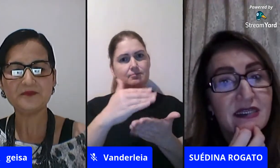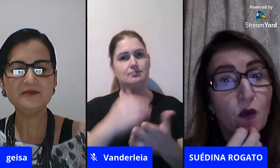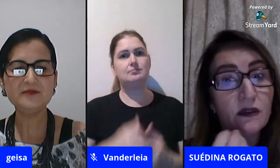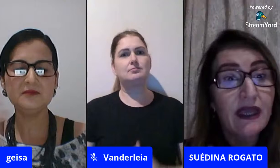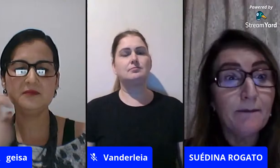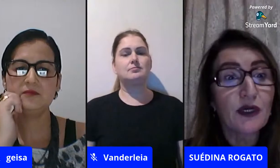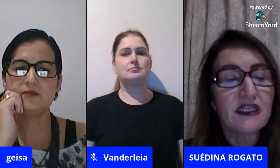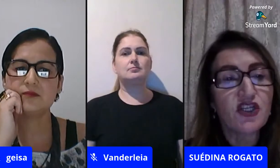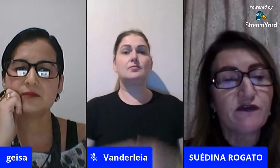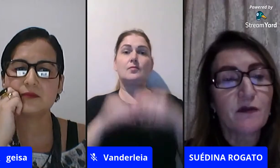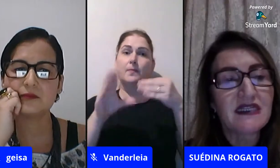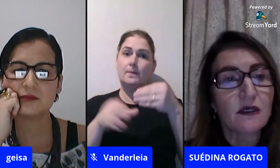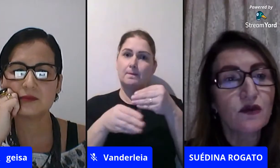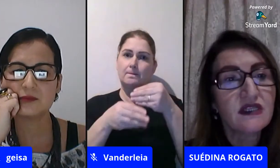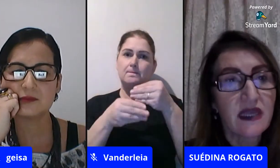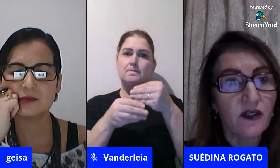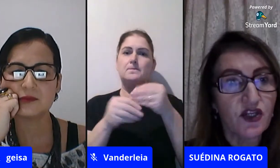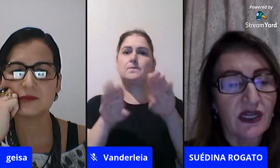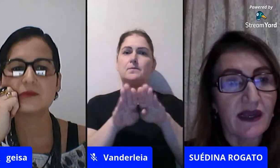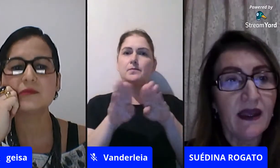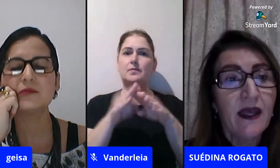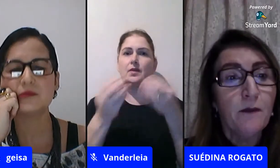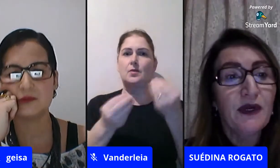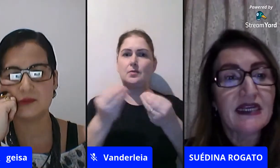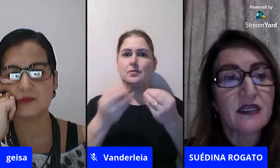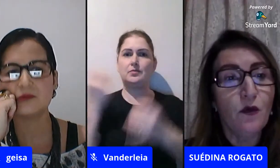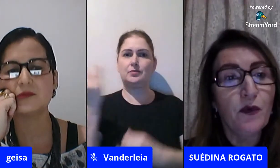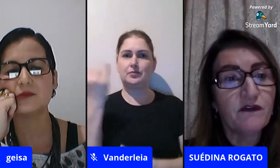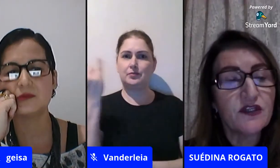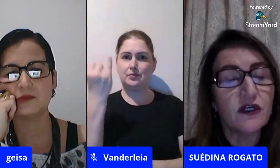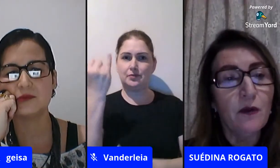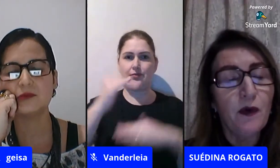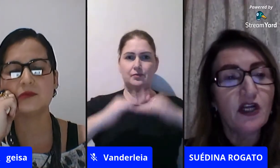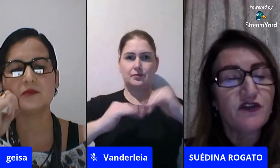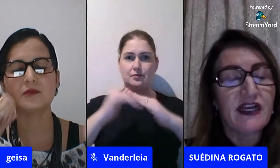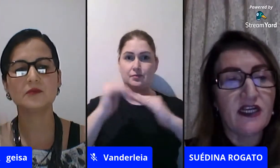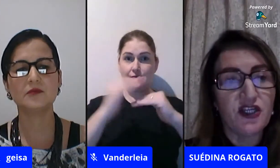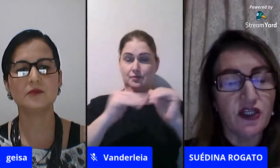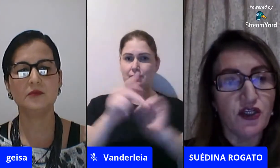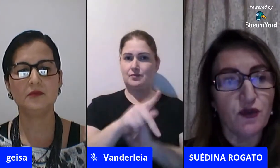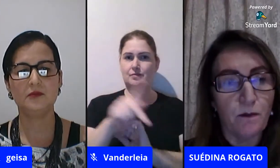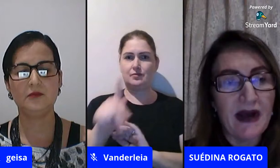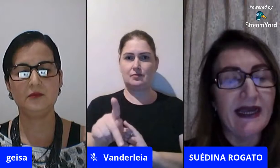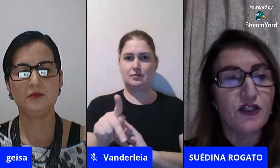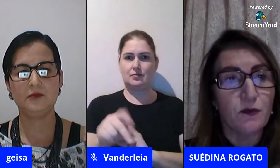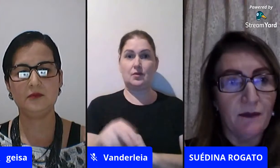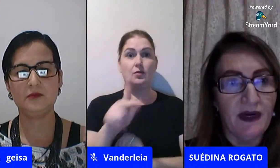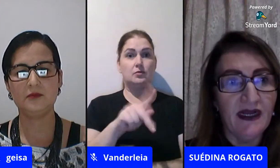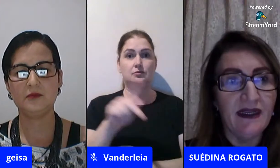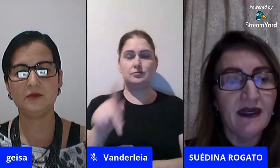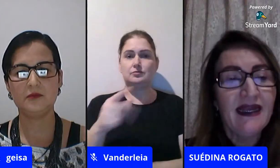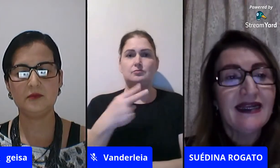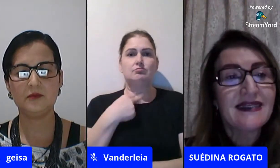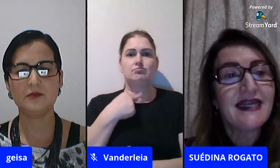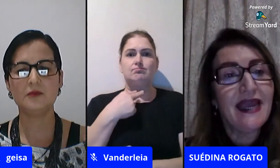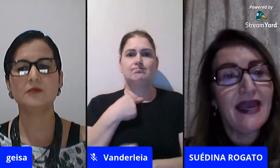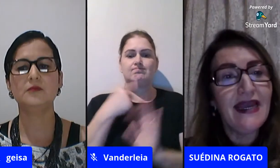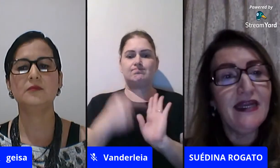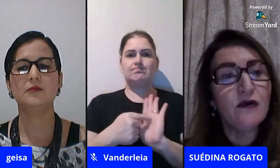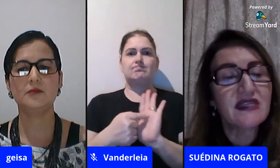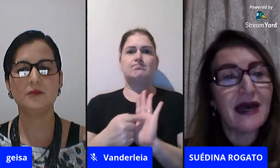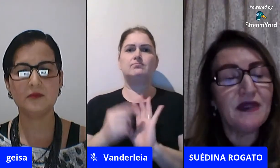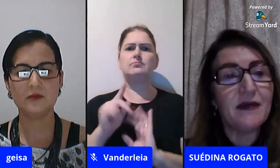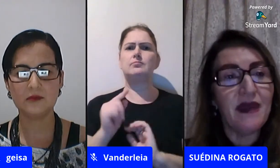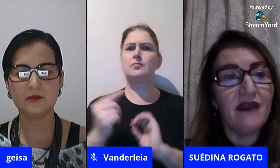e complementando né Geisa o quanto que é importante a formação docente né porque assim um professor não pode ficar diante de um pai de uma